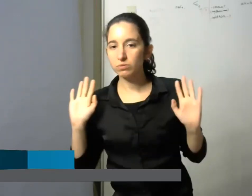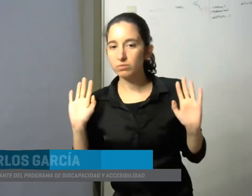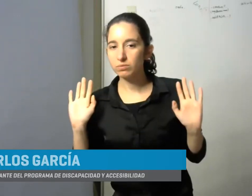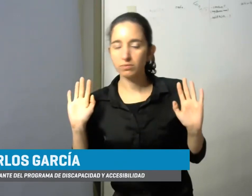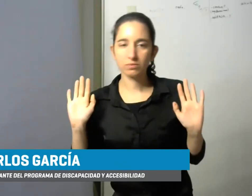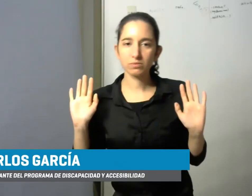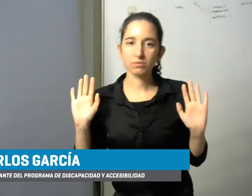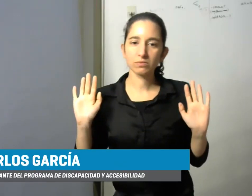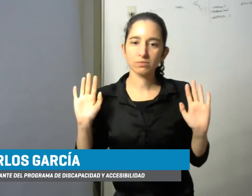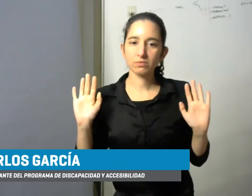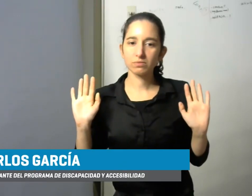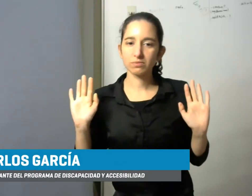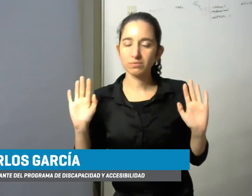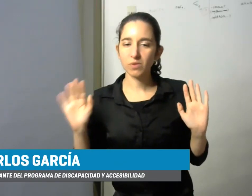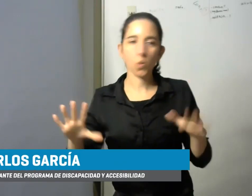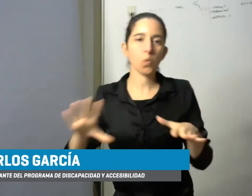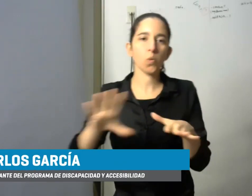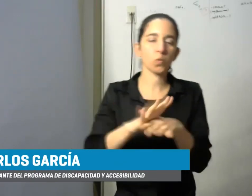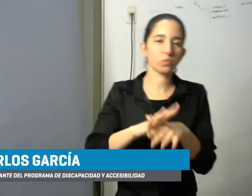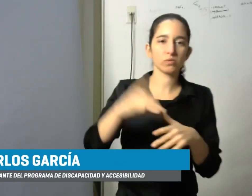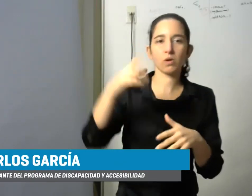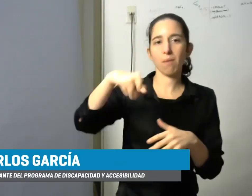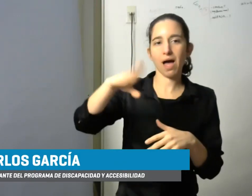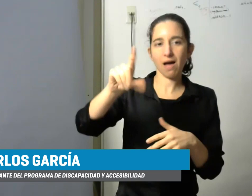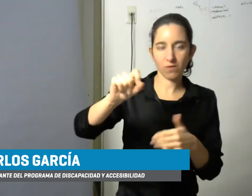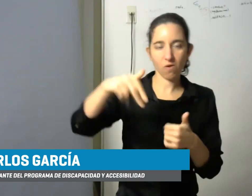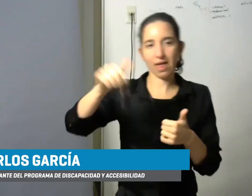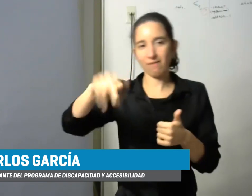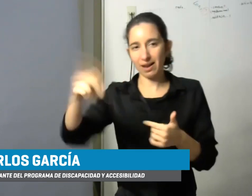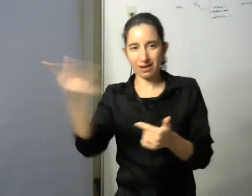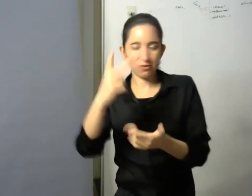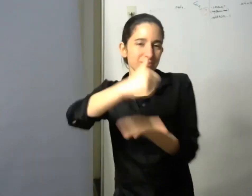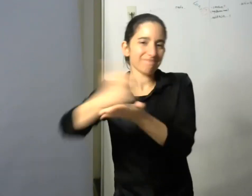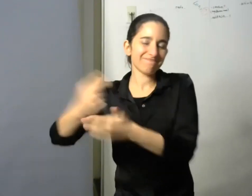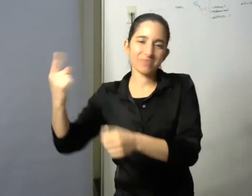bueno justo Pablo y Ana Bela tenían otros compromisos y no pudieron estar voy a ser breve entonces